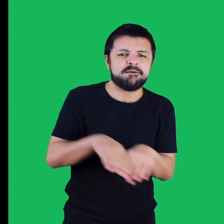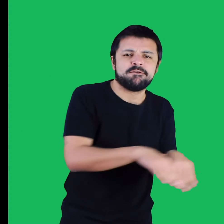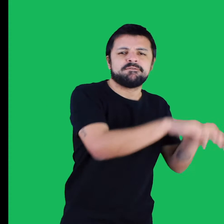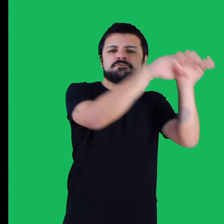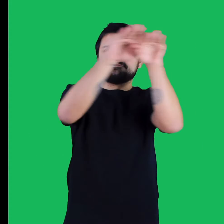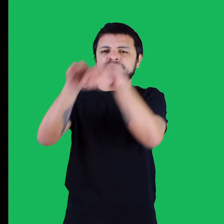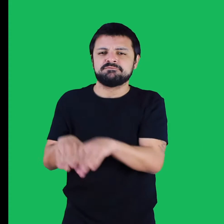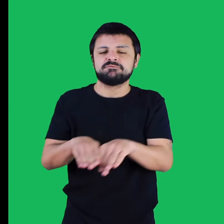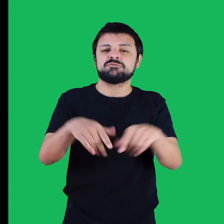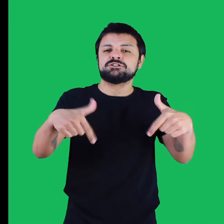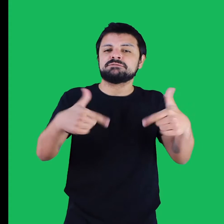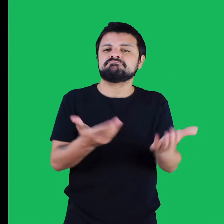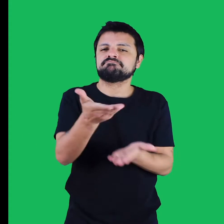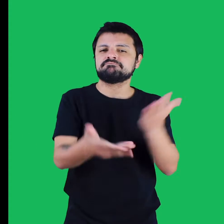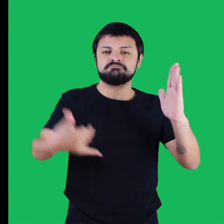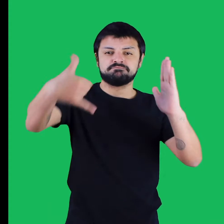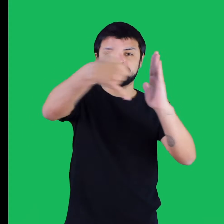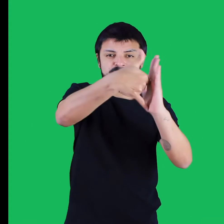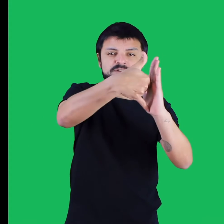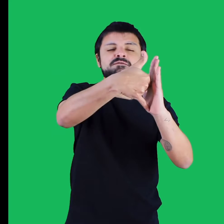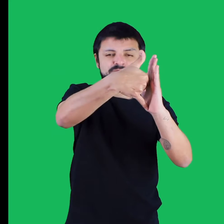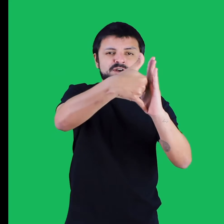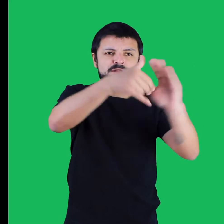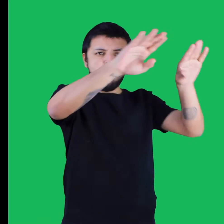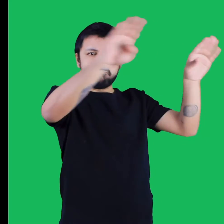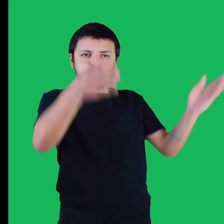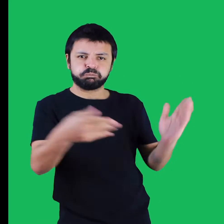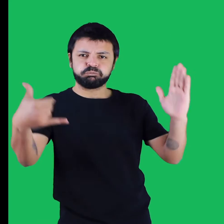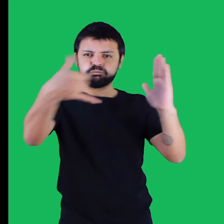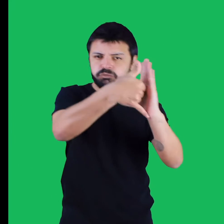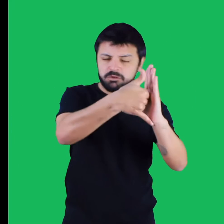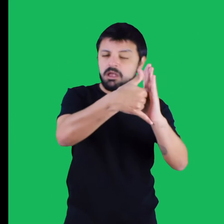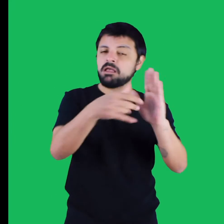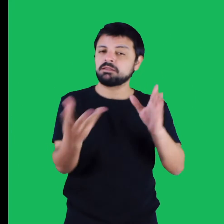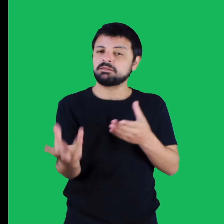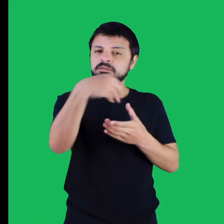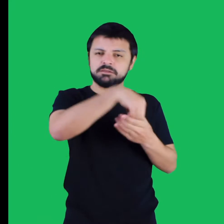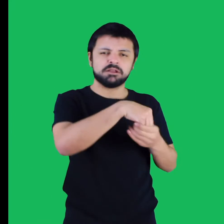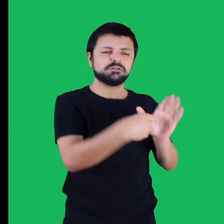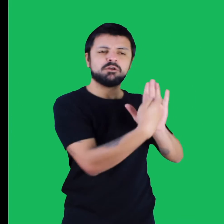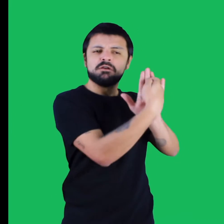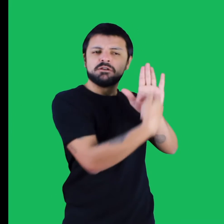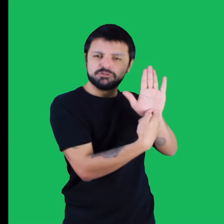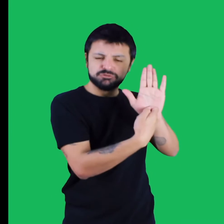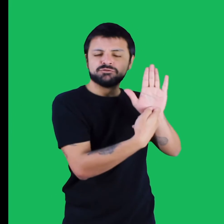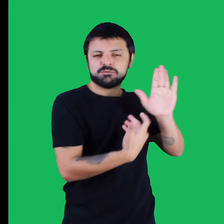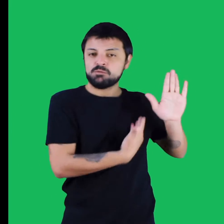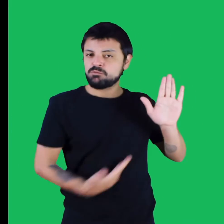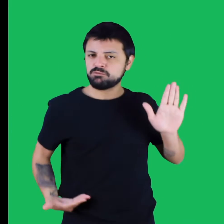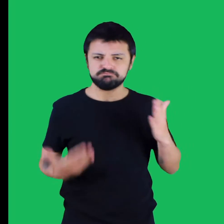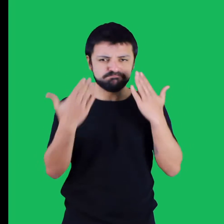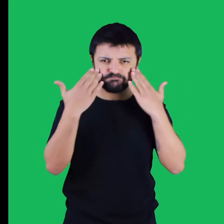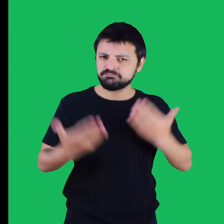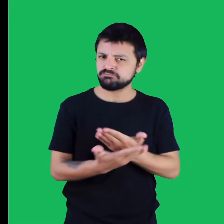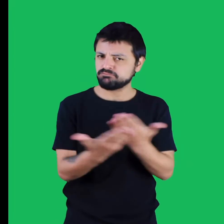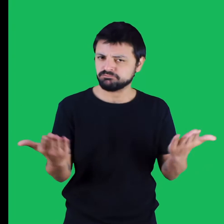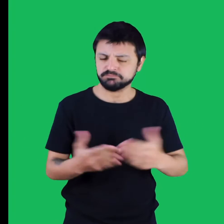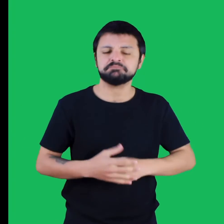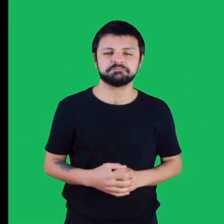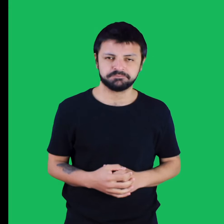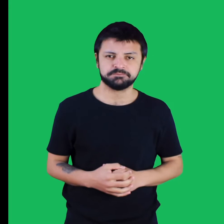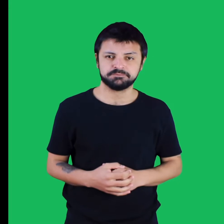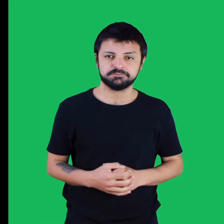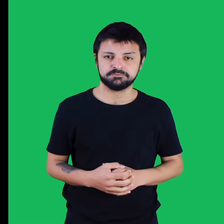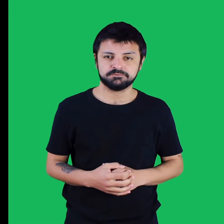Universalização do Serviço Telefônico Fixo Comutado, prestado no regime público vigente. §